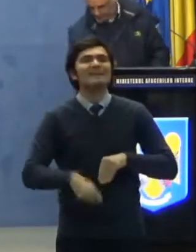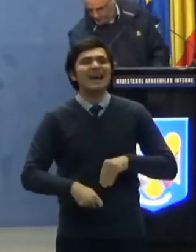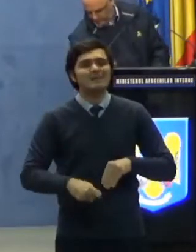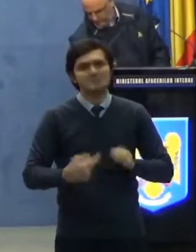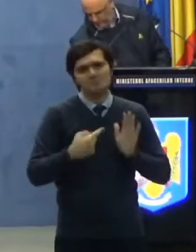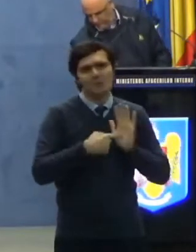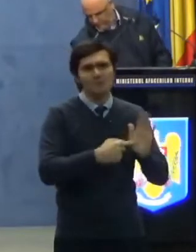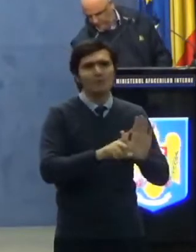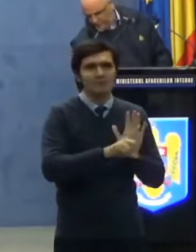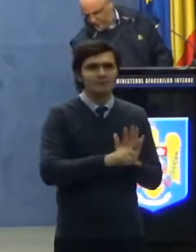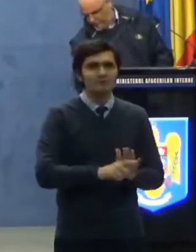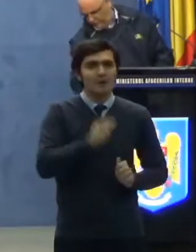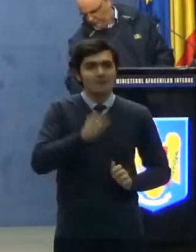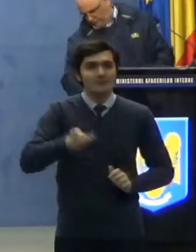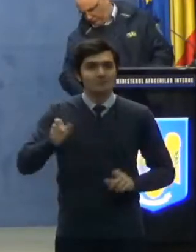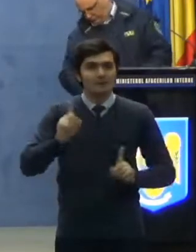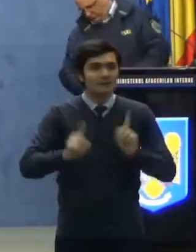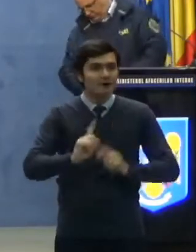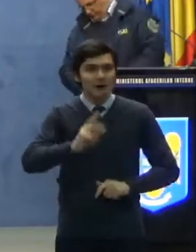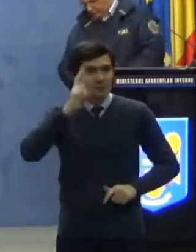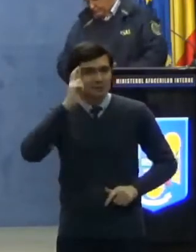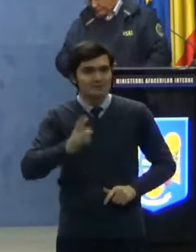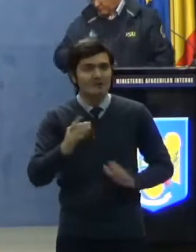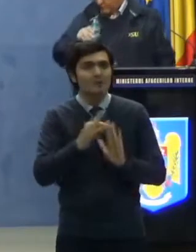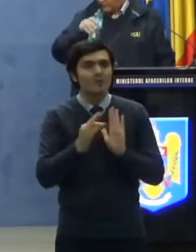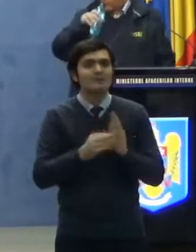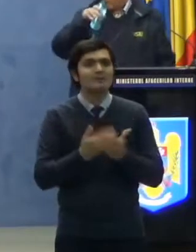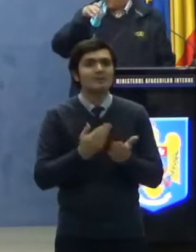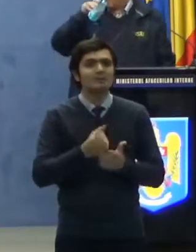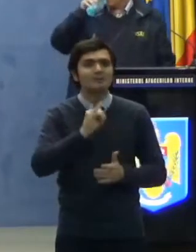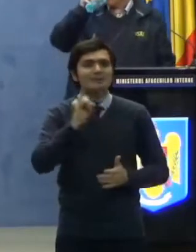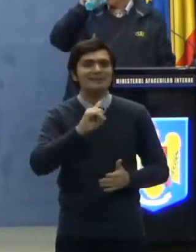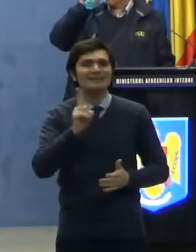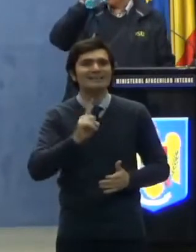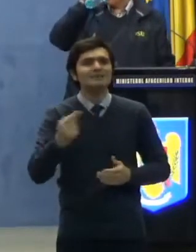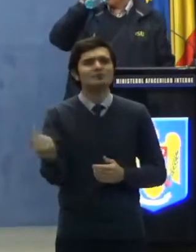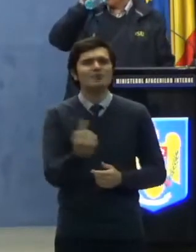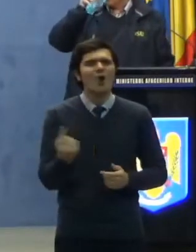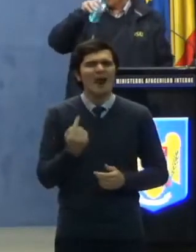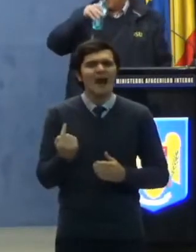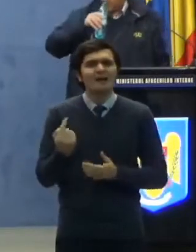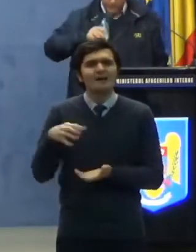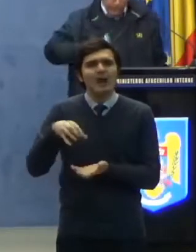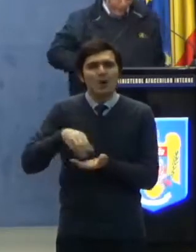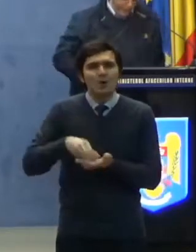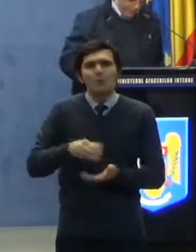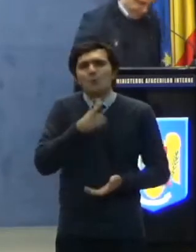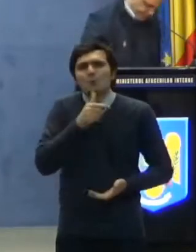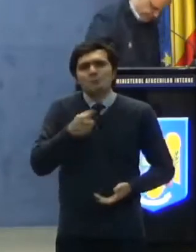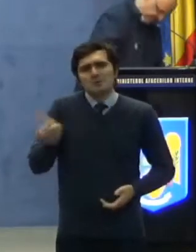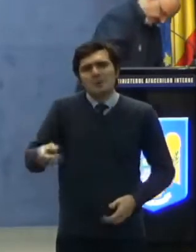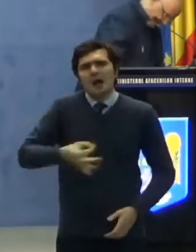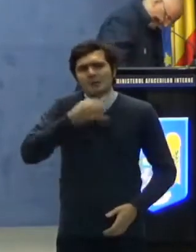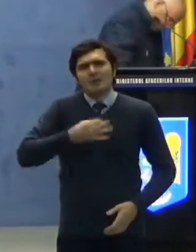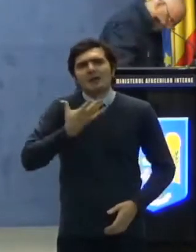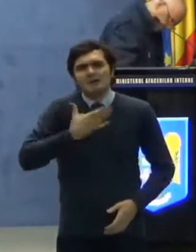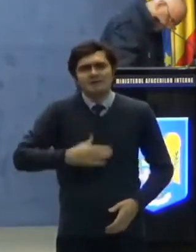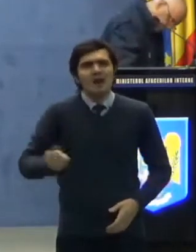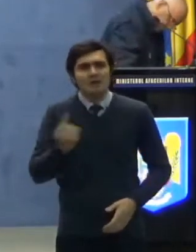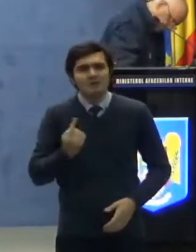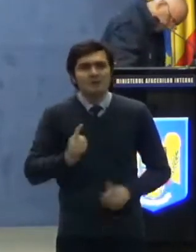Persoanele care nu respectă condițiile izolării în locul declarat la care au optat să efectueze izolarea și sunt